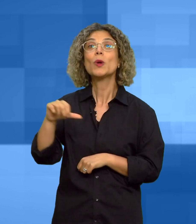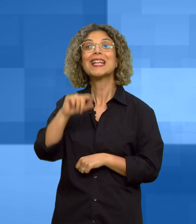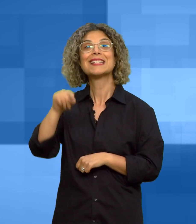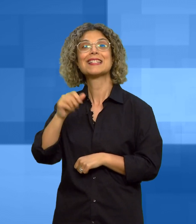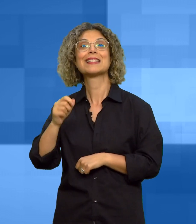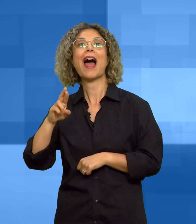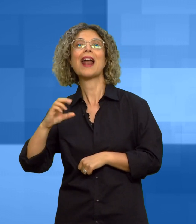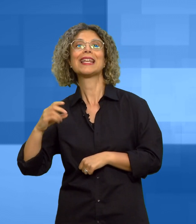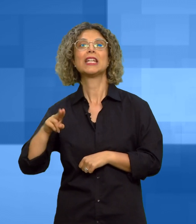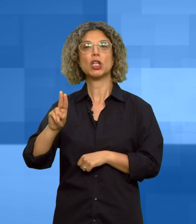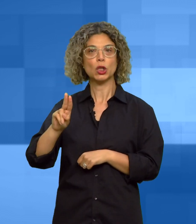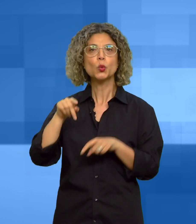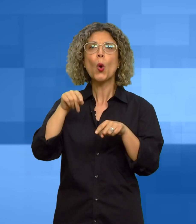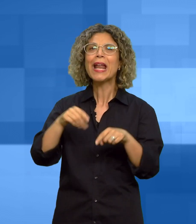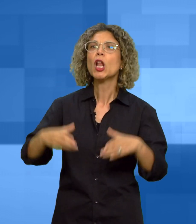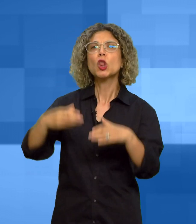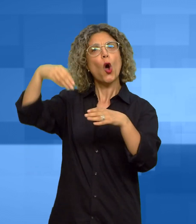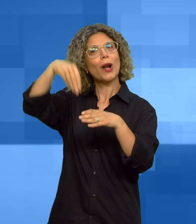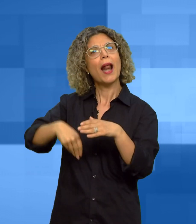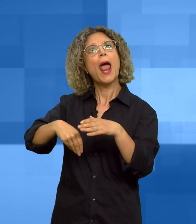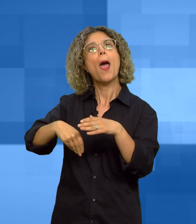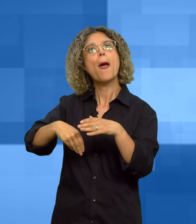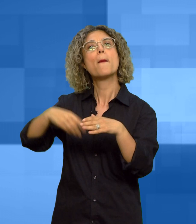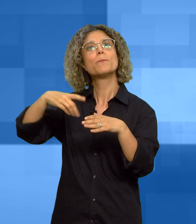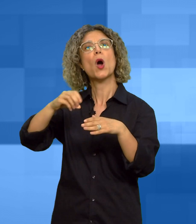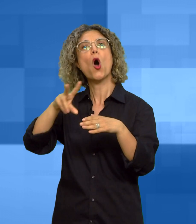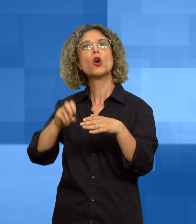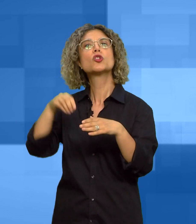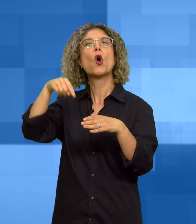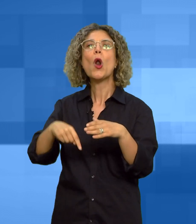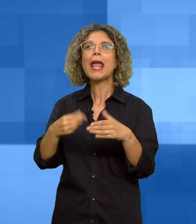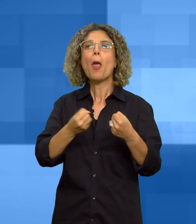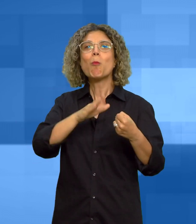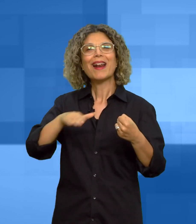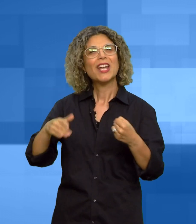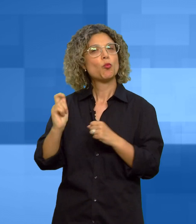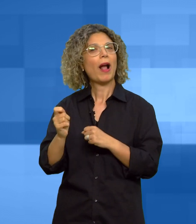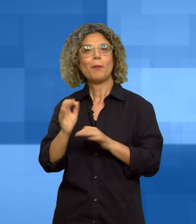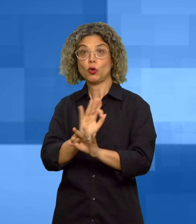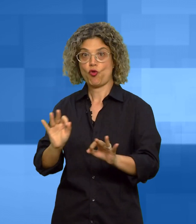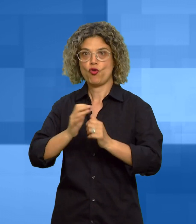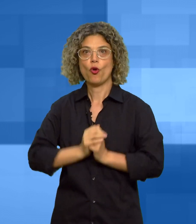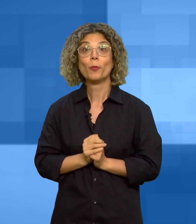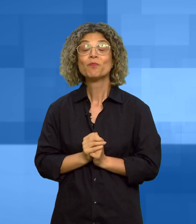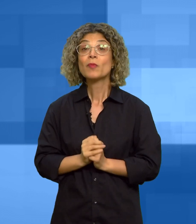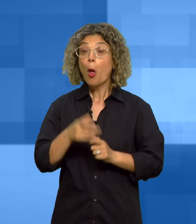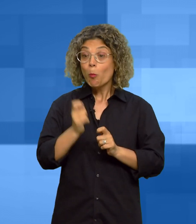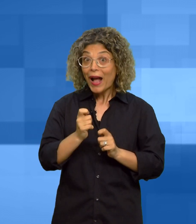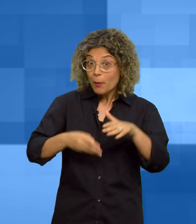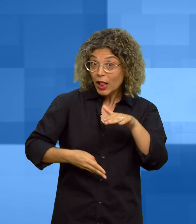e Sarchittu e non a Torre del Pozzo. La sosta a pagamento dovrebbe partire tra il weekend e l